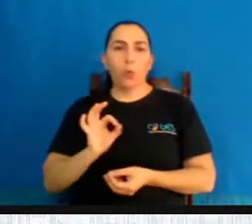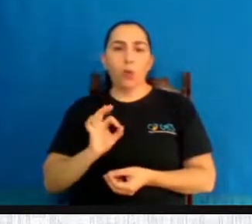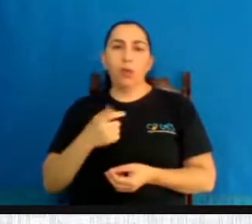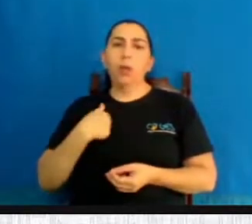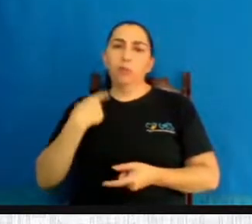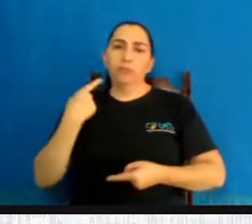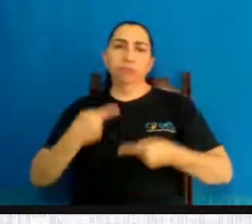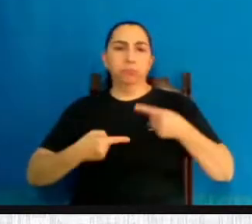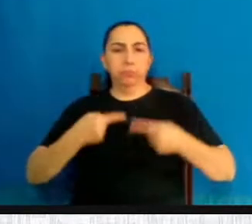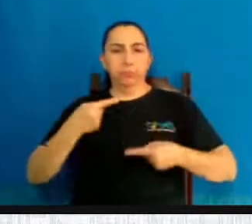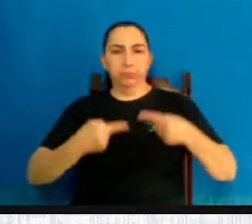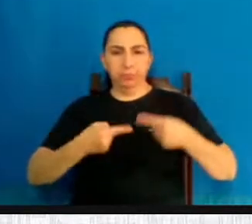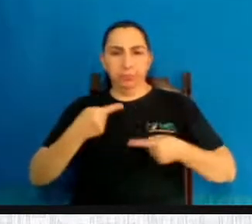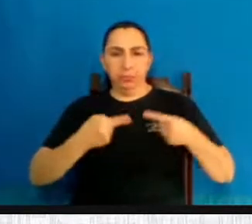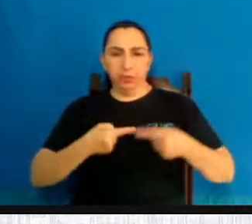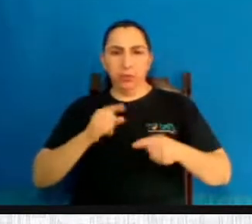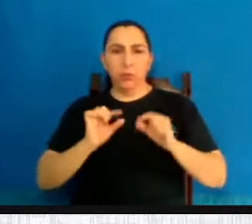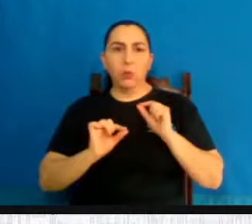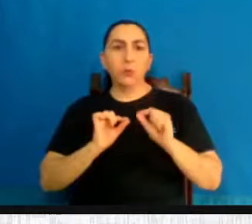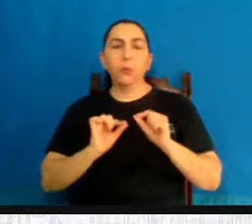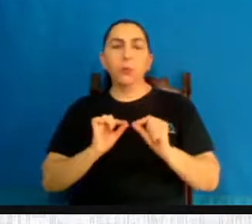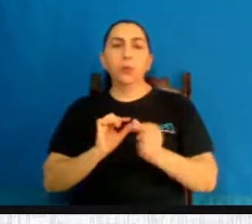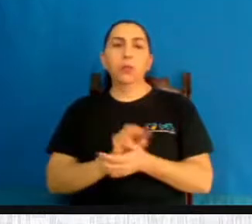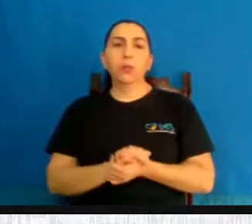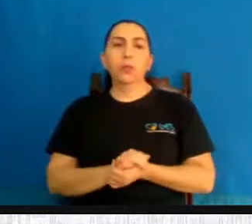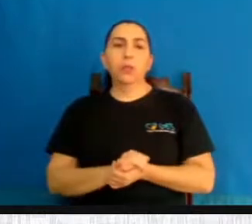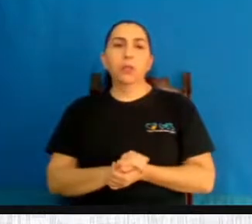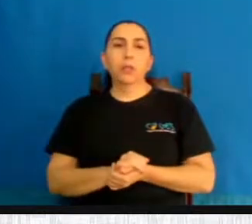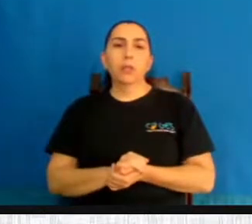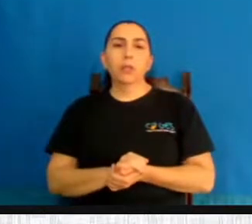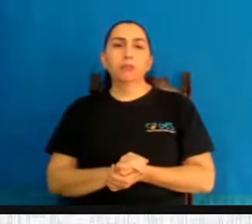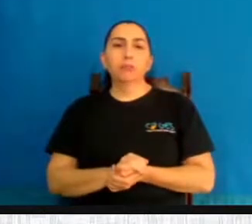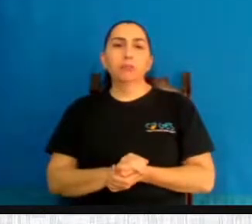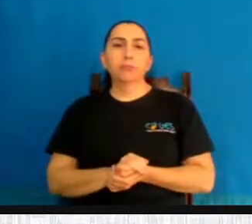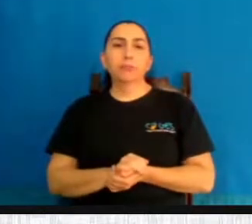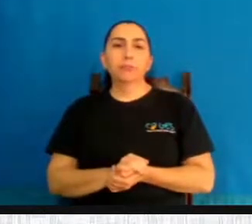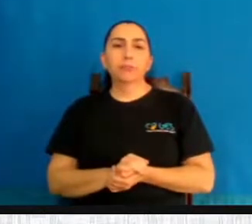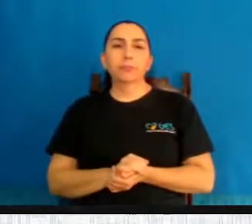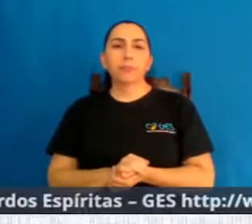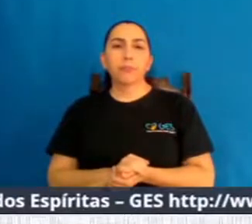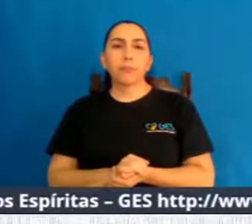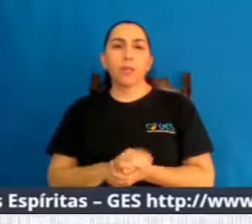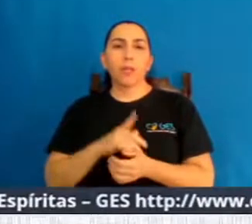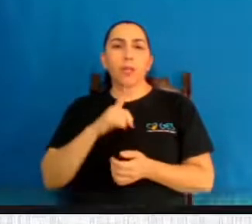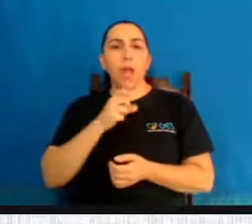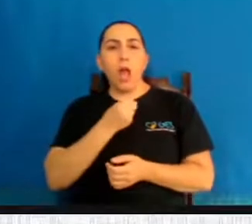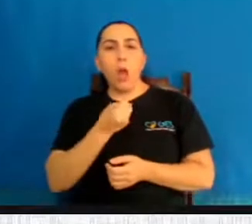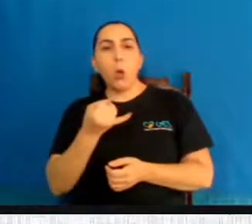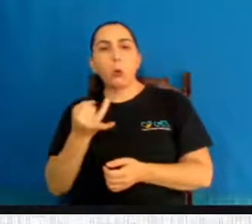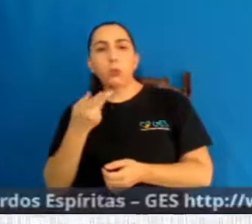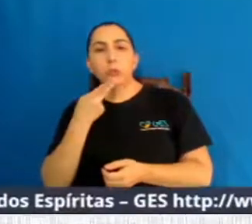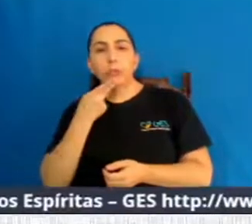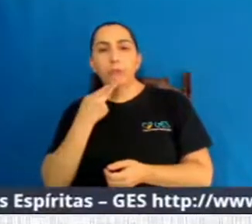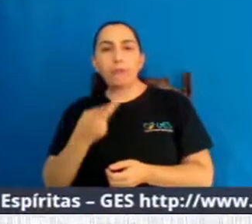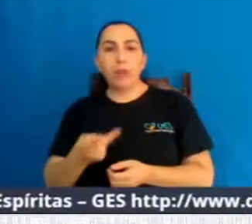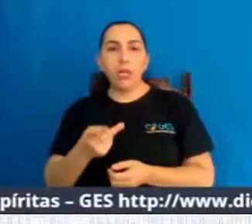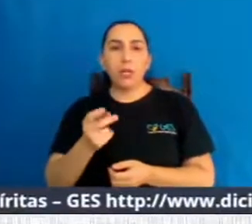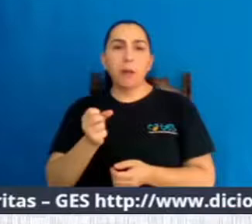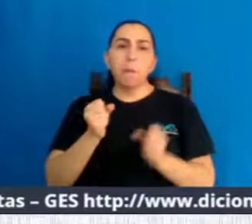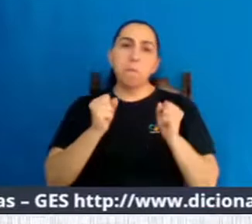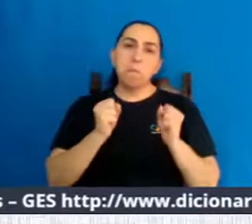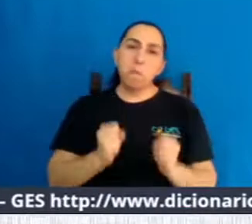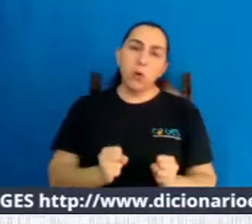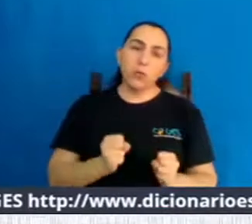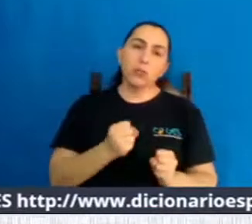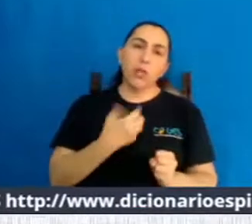discussão sobre esse assunto, mas há posições dizendo que é abortivo, aliás, pode ser